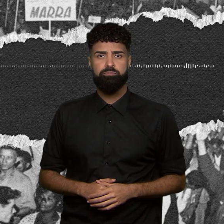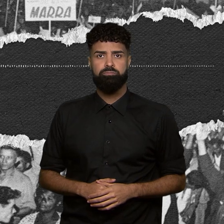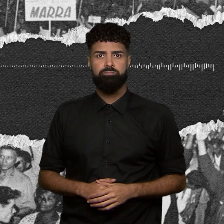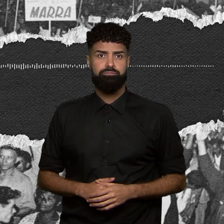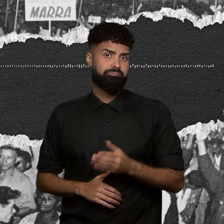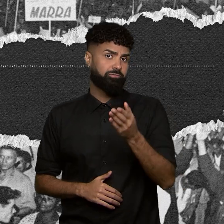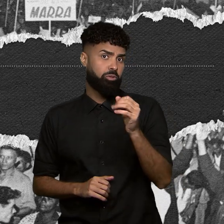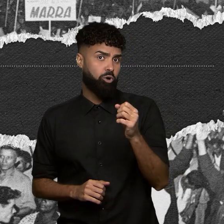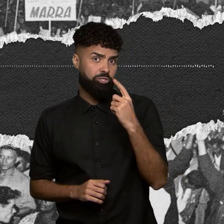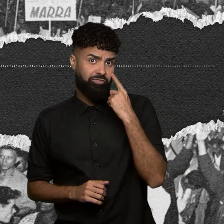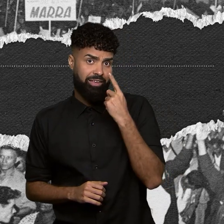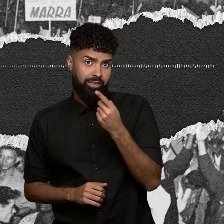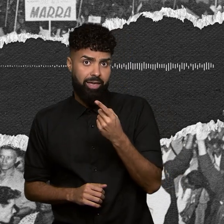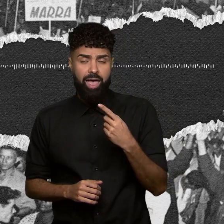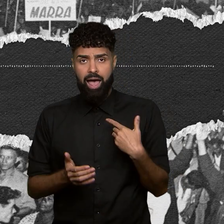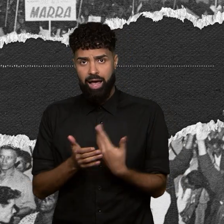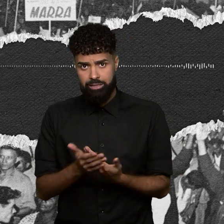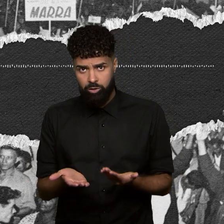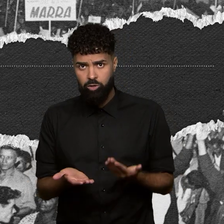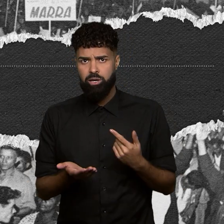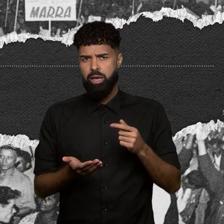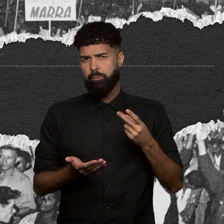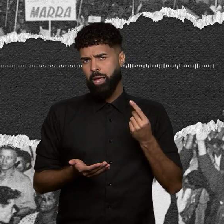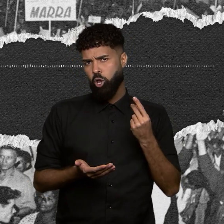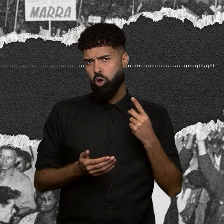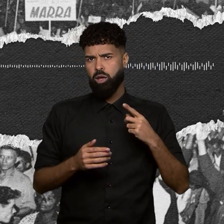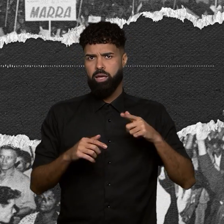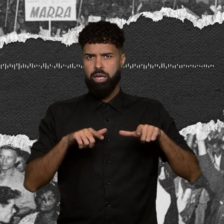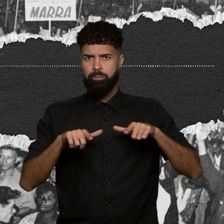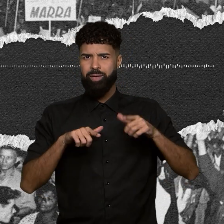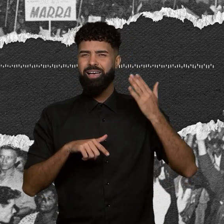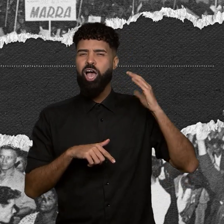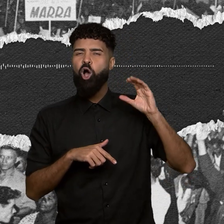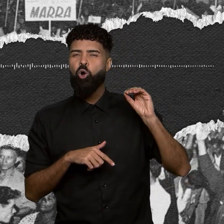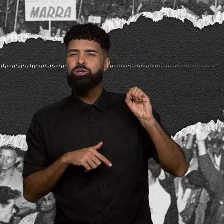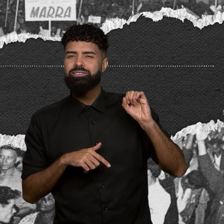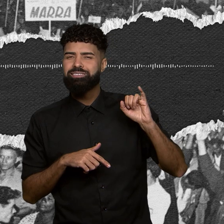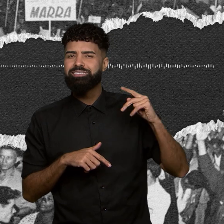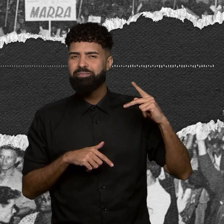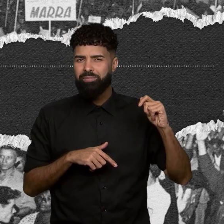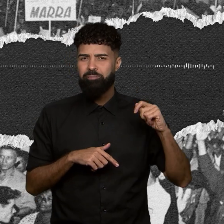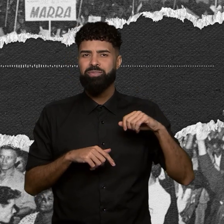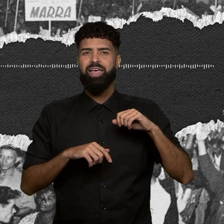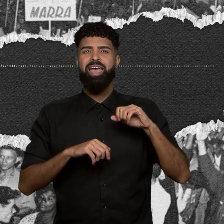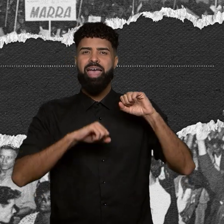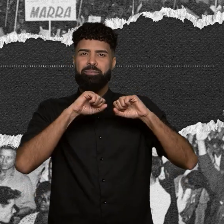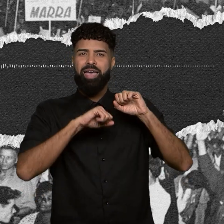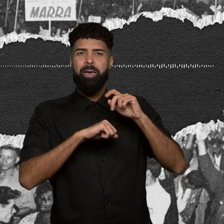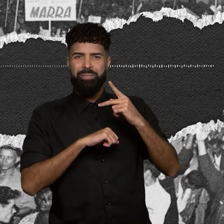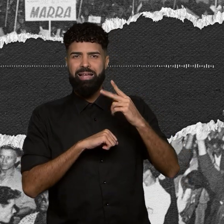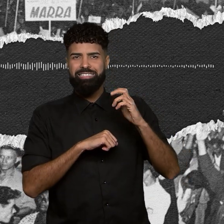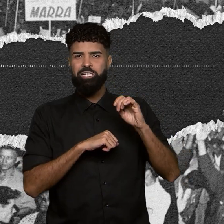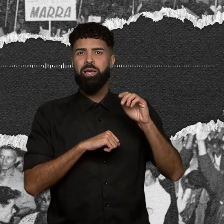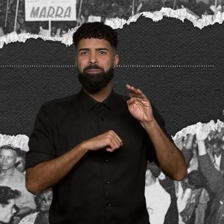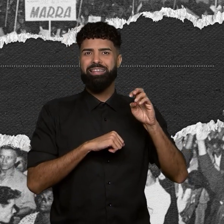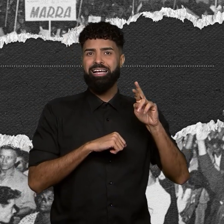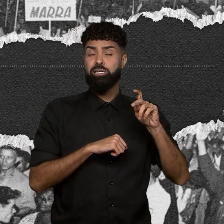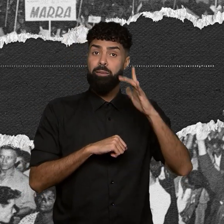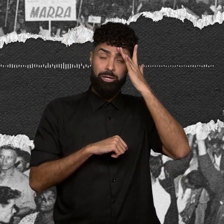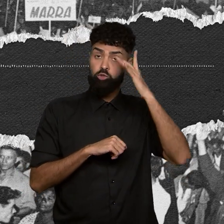que ainda hoje os melhores empregos da antiga Conzipa, da refinaria Presidente Bernardo, essas pessoas não moram em Cubatão, moram